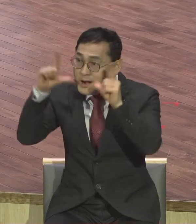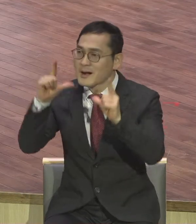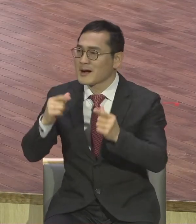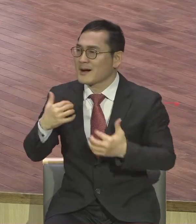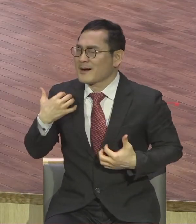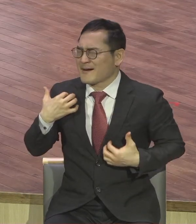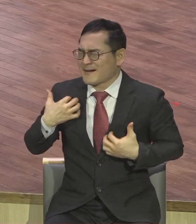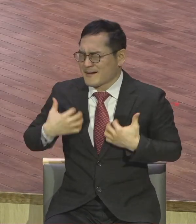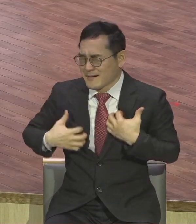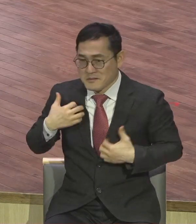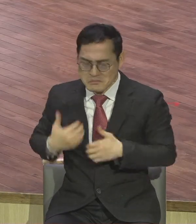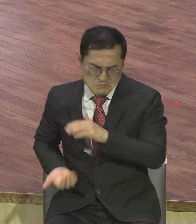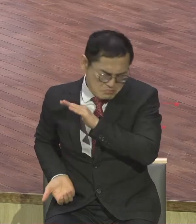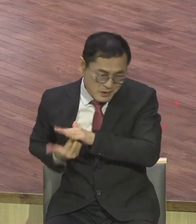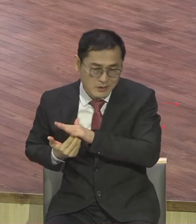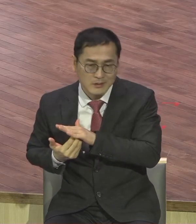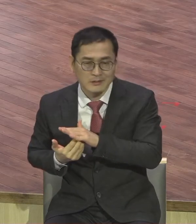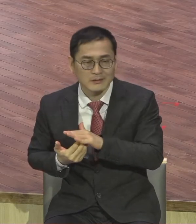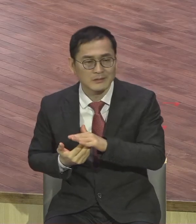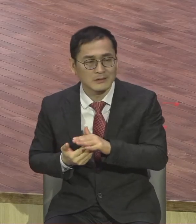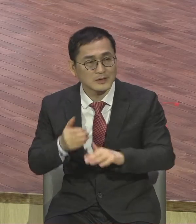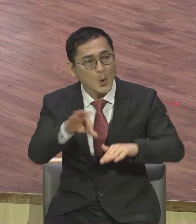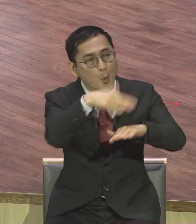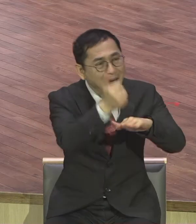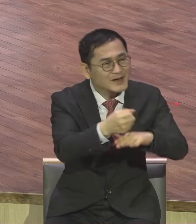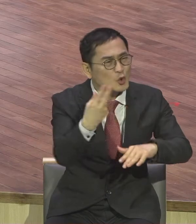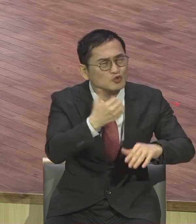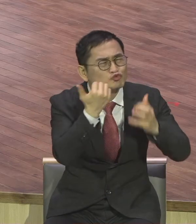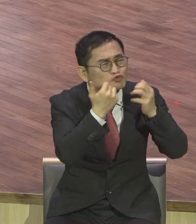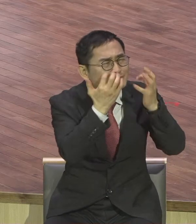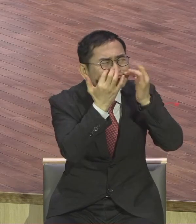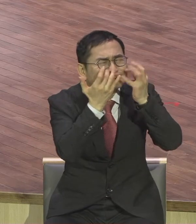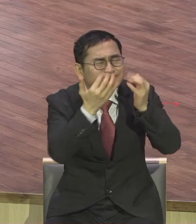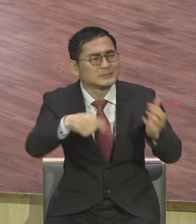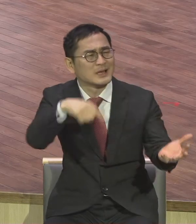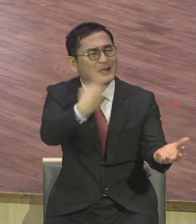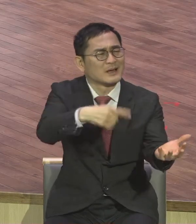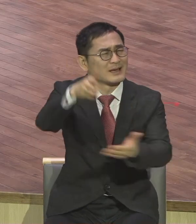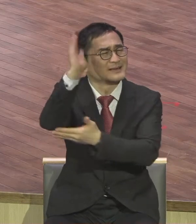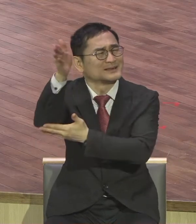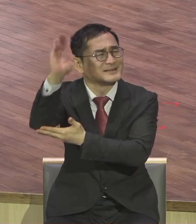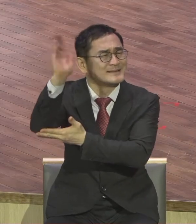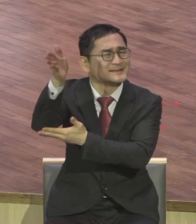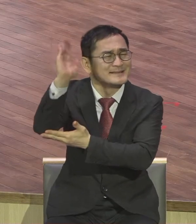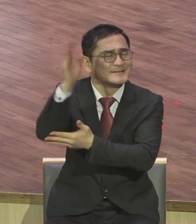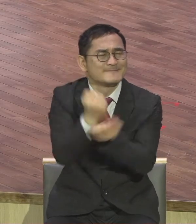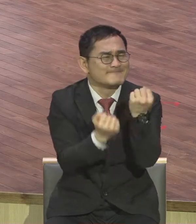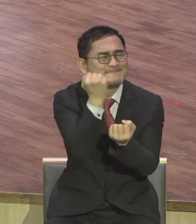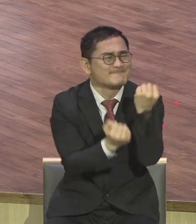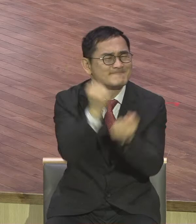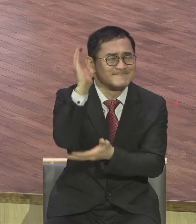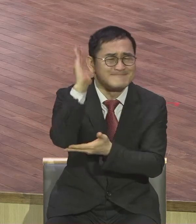쫙 이야기하잖아요 못 알아들으니까 말 많아 보이지 그게 전부 생명산이라는 말씀이거든